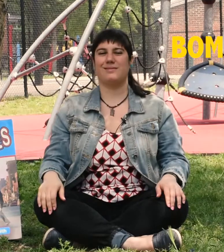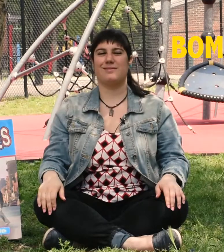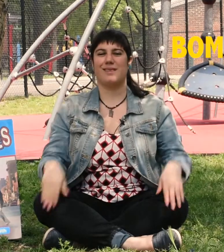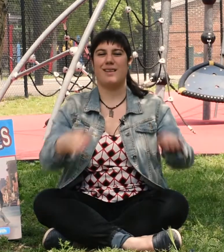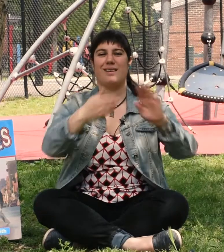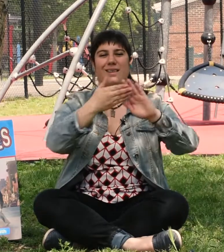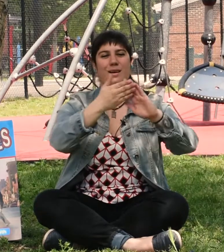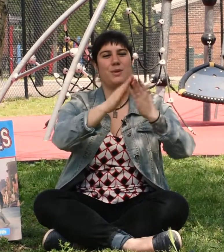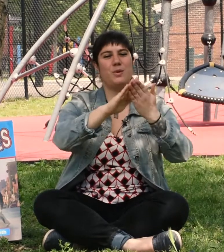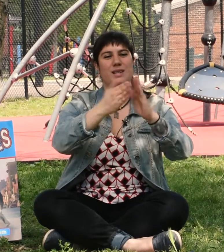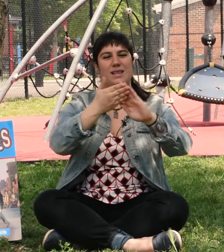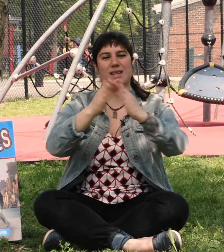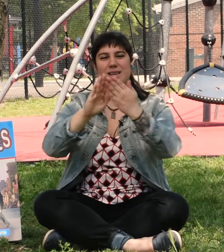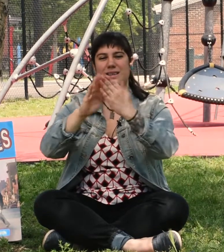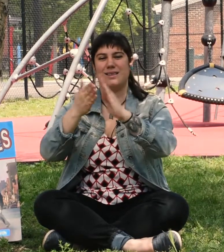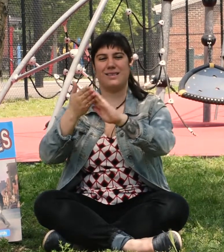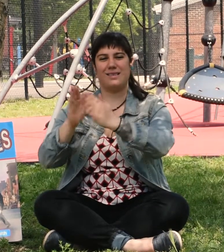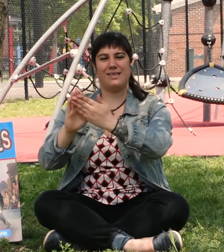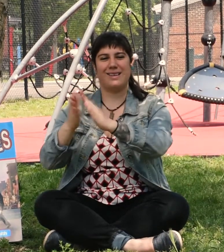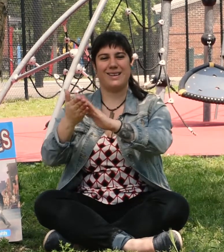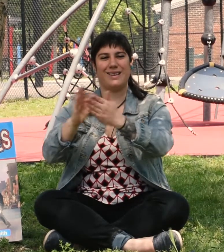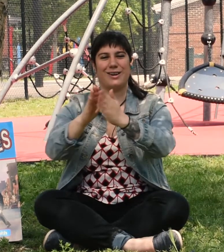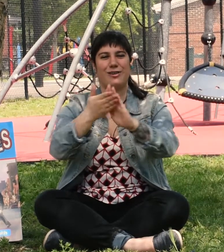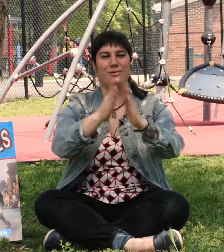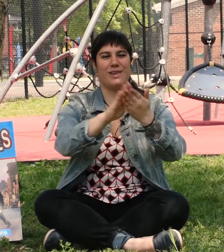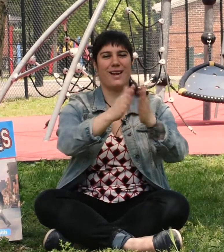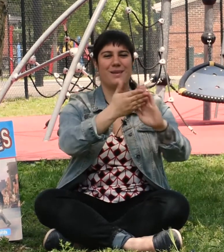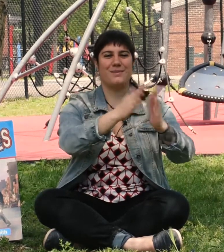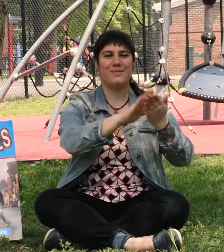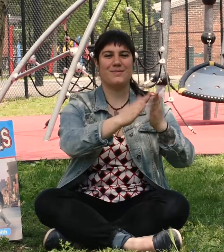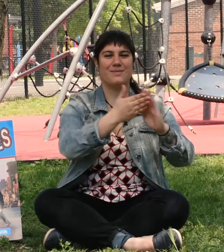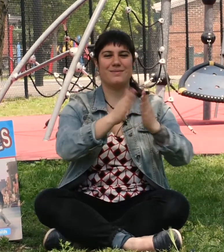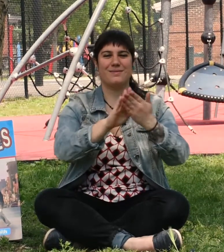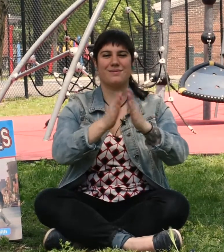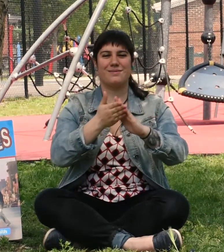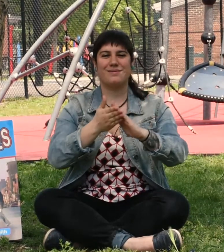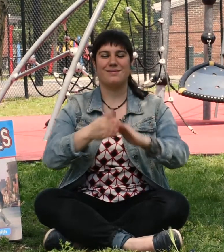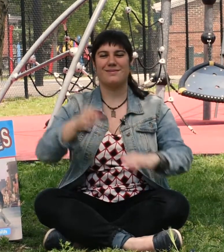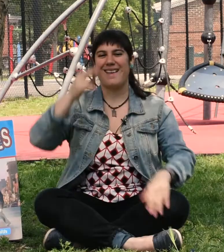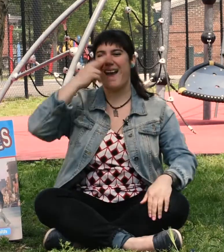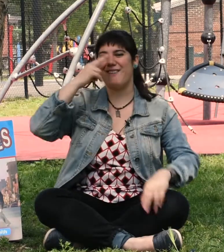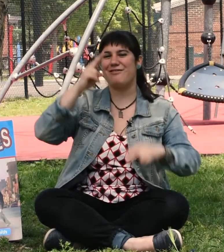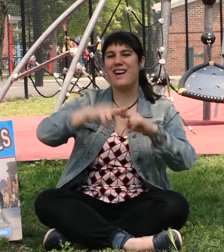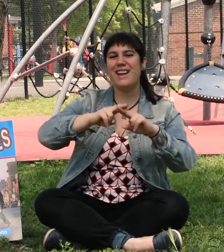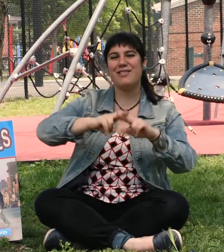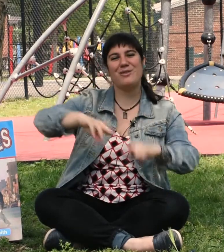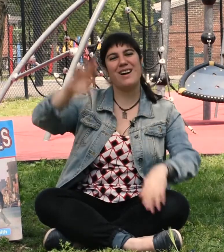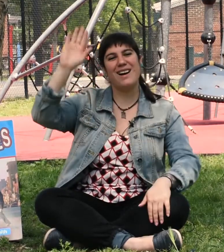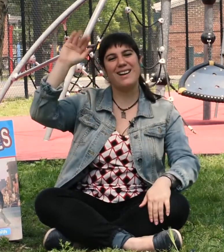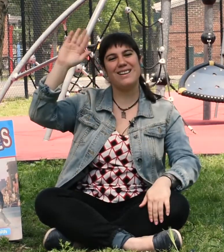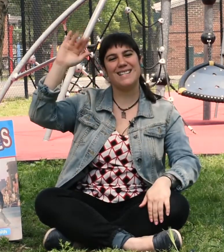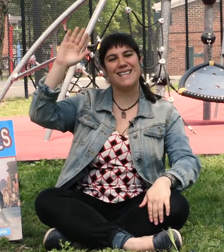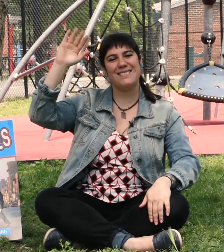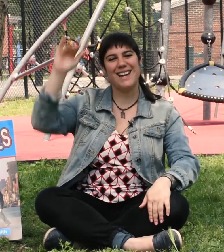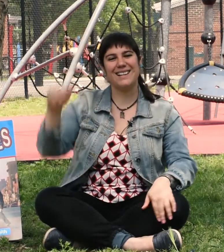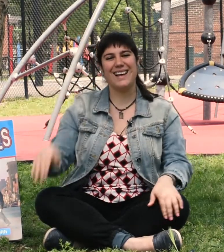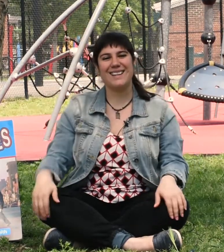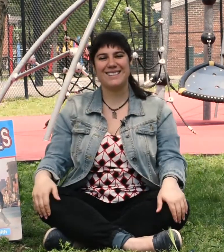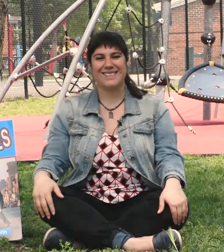Community Comunidad ¡Have fun, everyone! ¡Que se diviertan! Neither